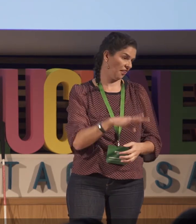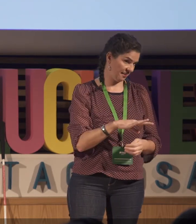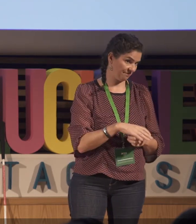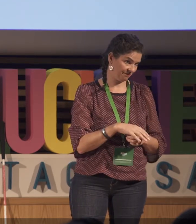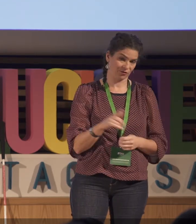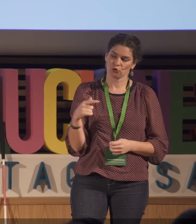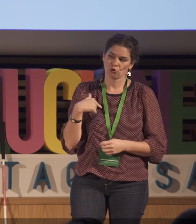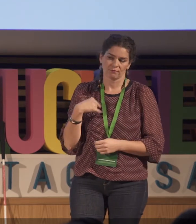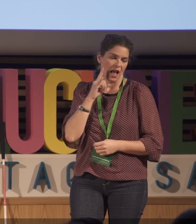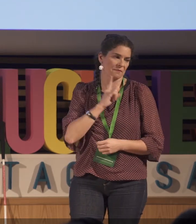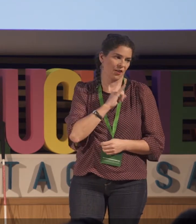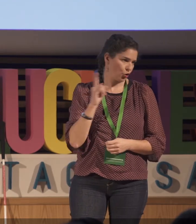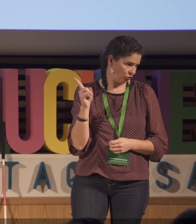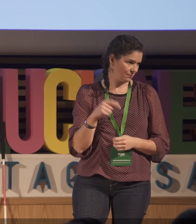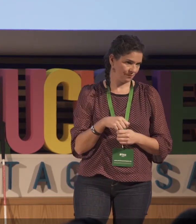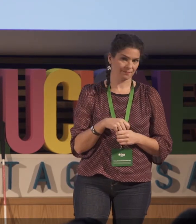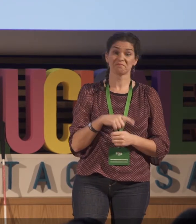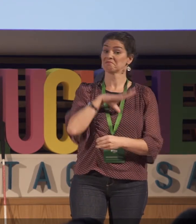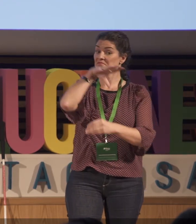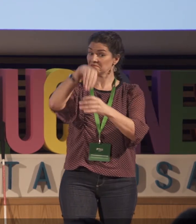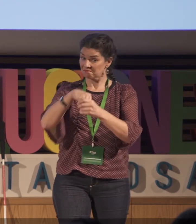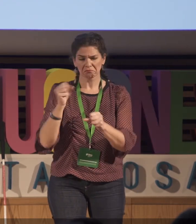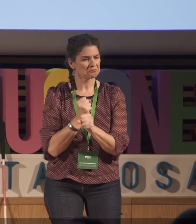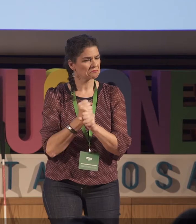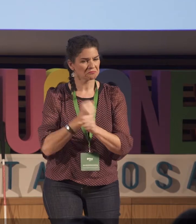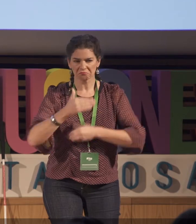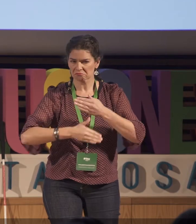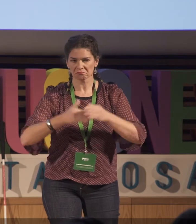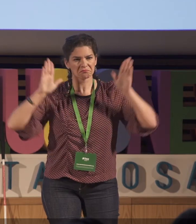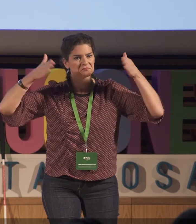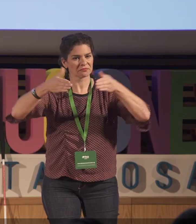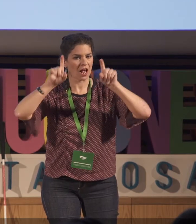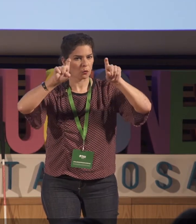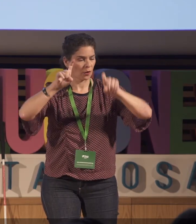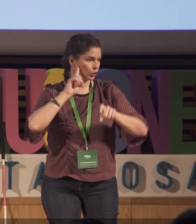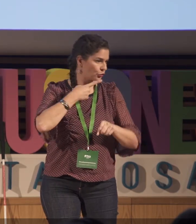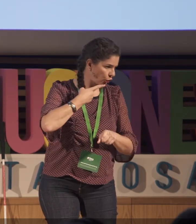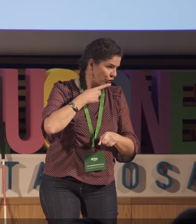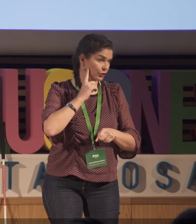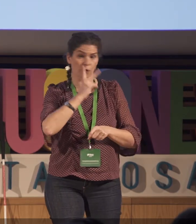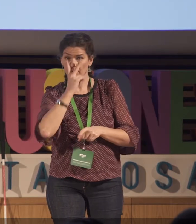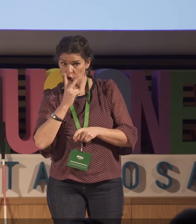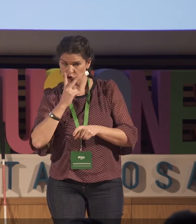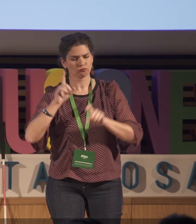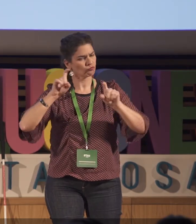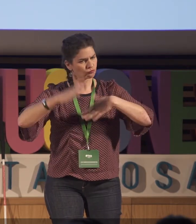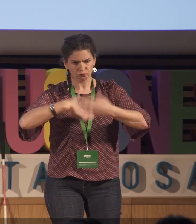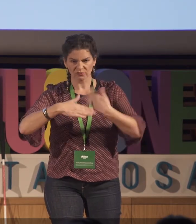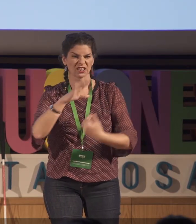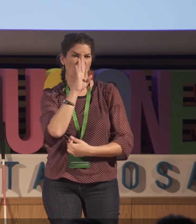con otras cooperaciones. La verdad que es muy enriquecedor. Estuve trabajando allí, educando a personas sordas o sordociegas